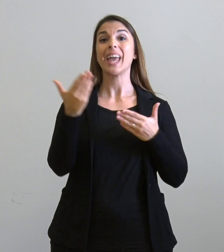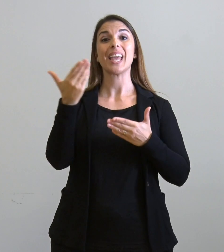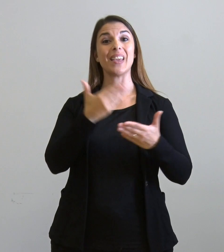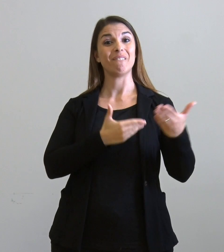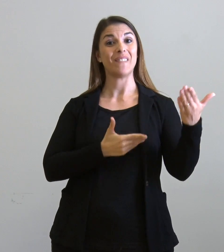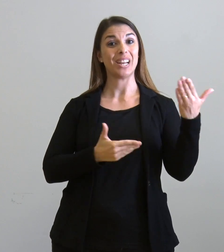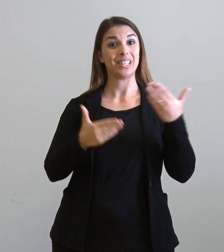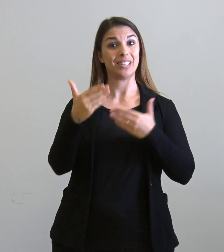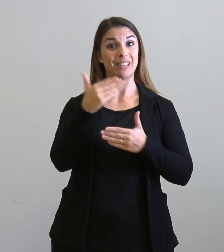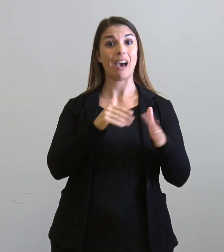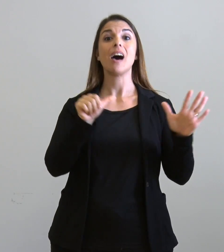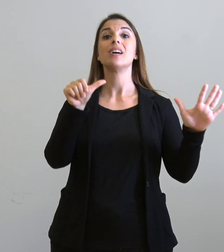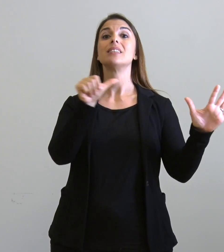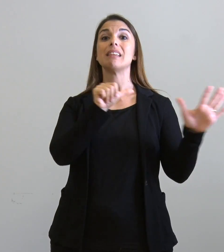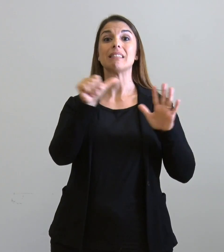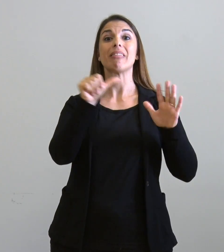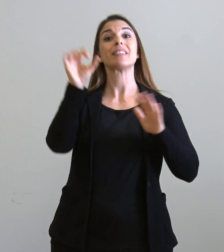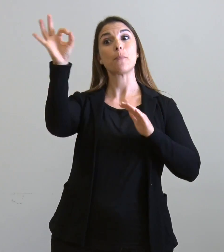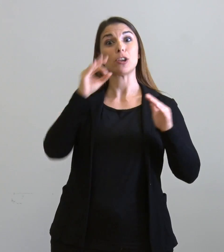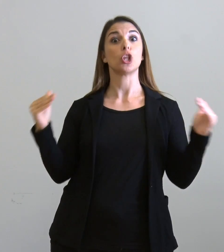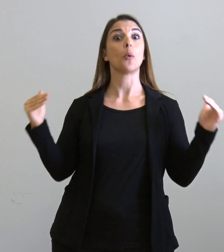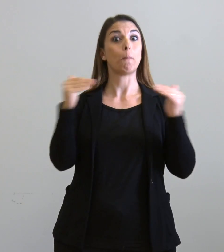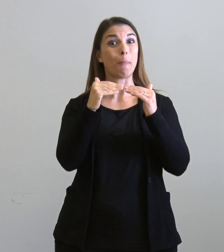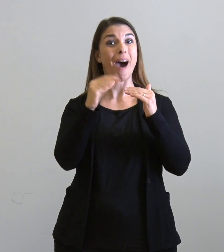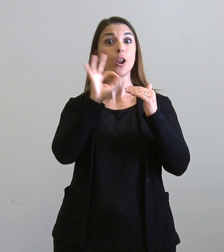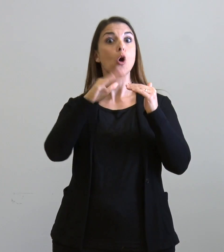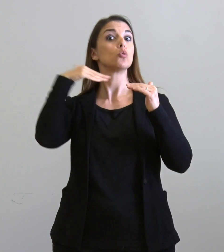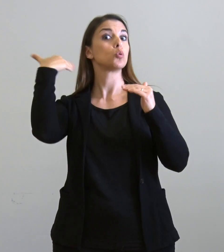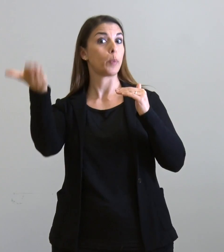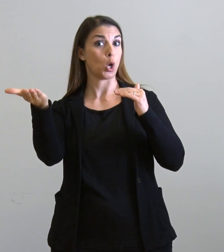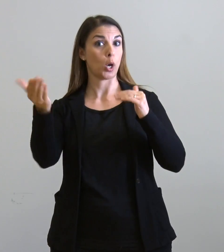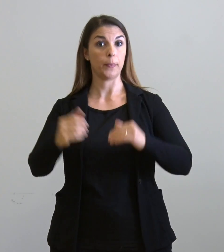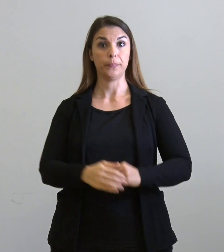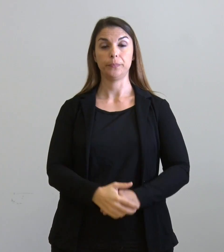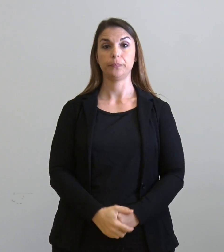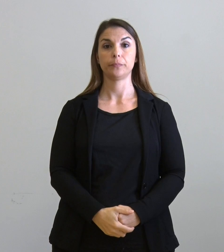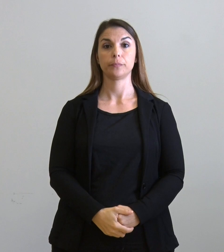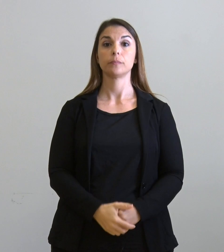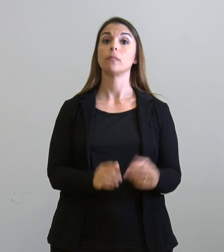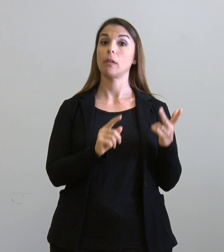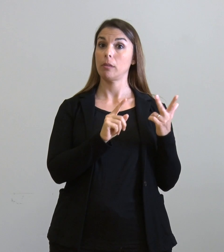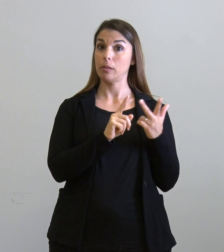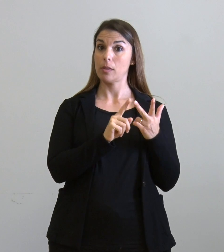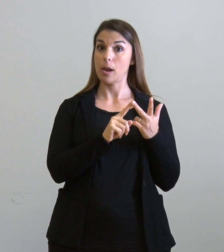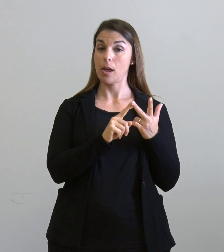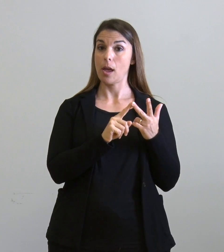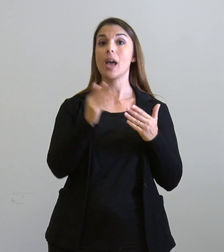pari o superiore al 66% 3. Con un'invalidità